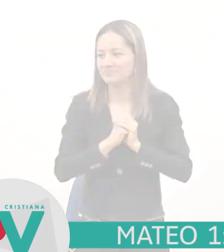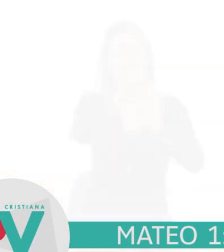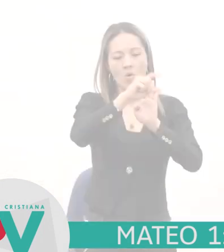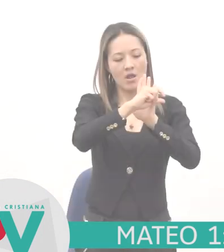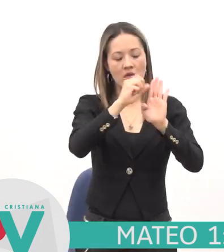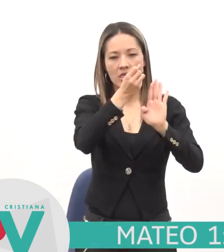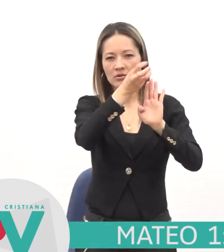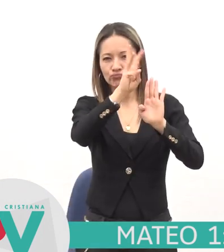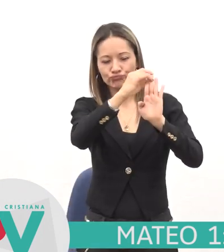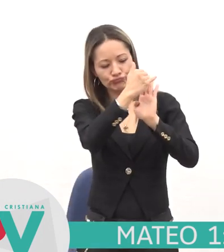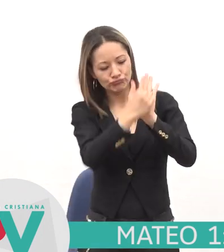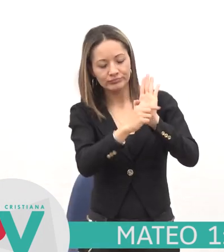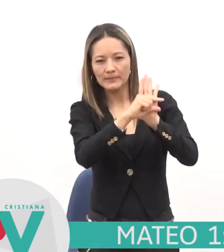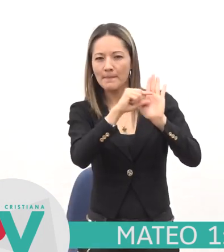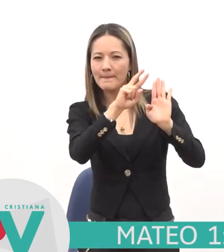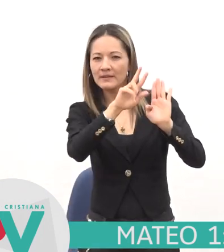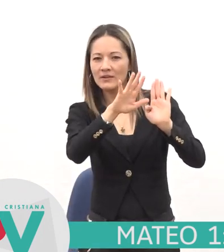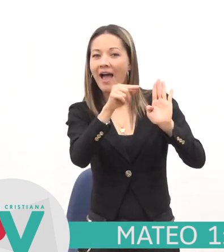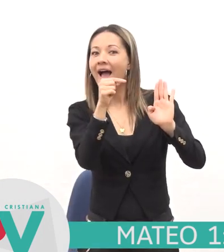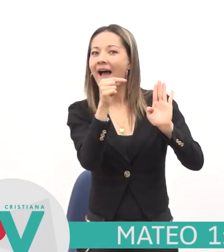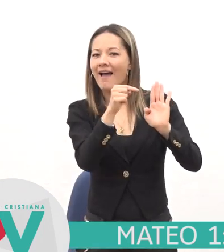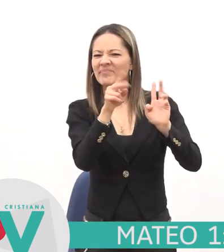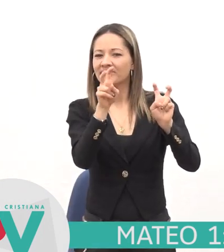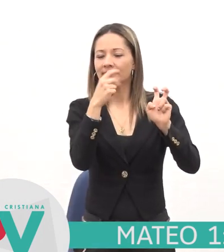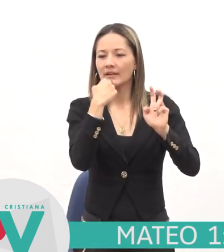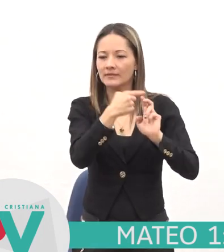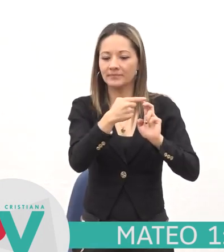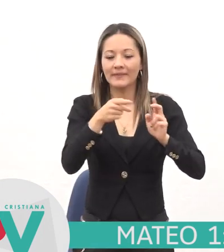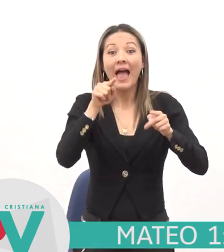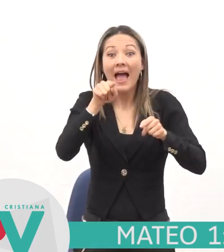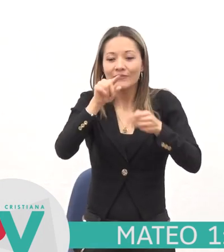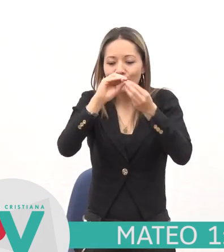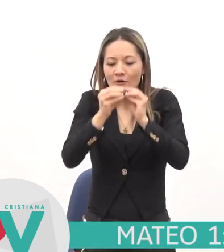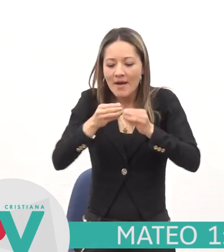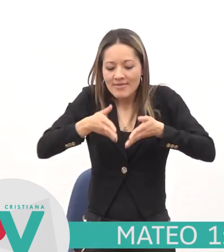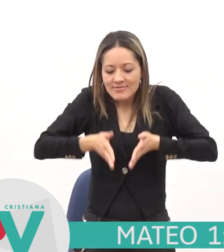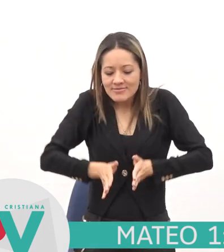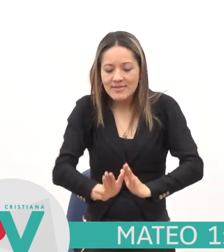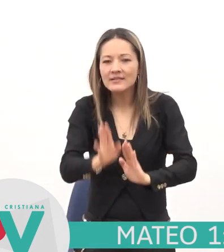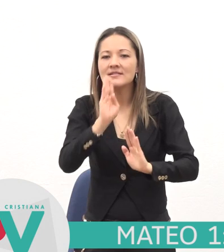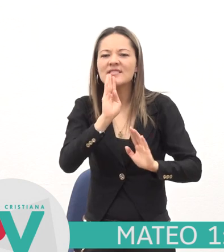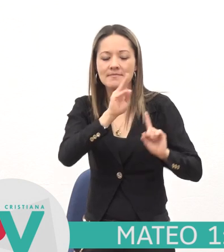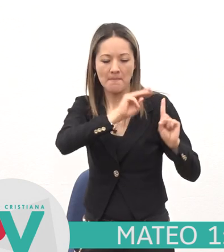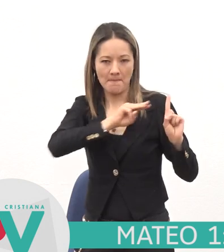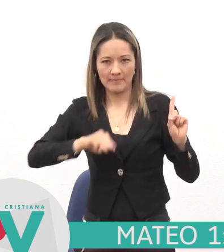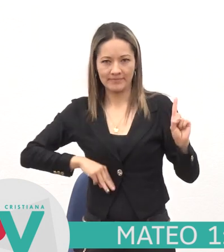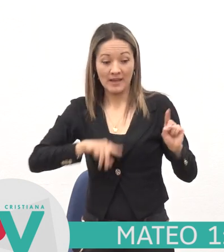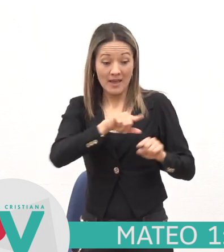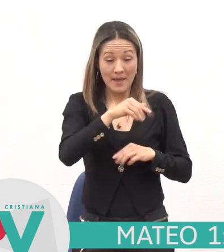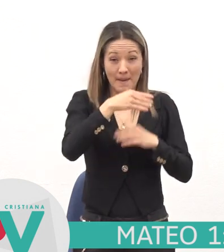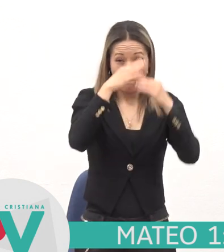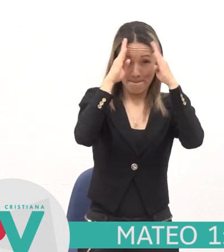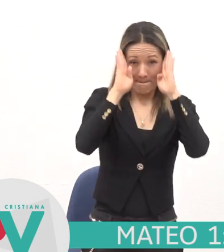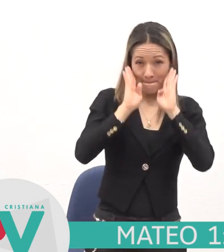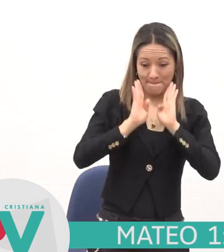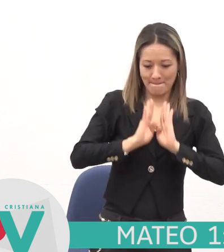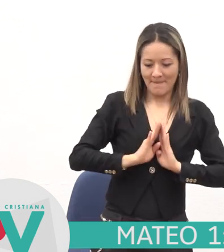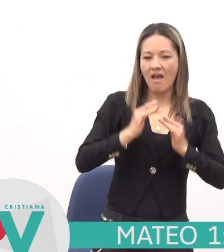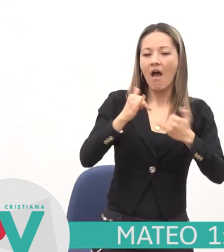Así fue como ocurrió el nacimiento de Jesús el Mesías María, la mamá de Jesús, estaba comprometida para casarse con José